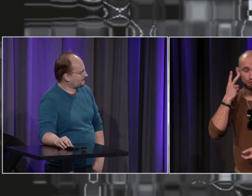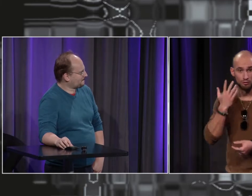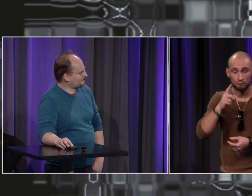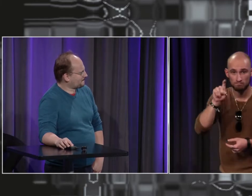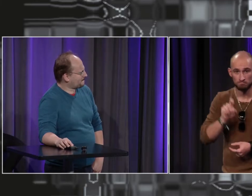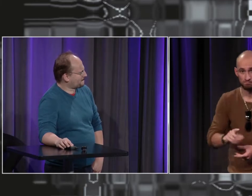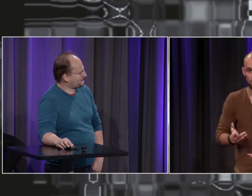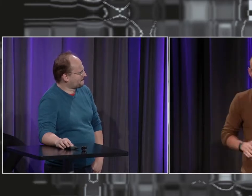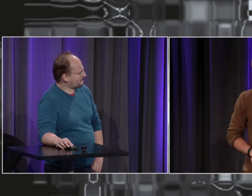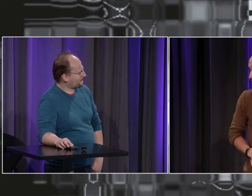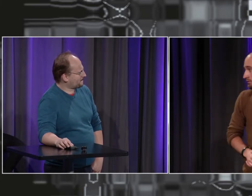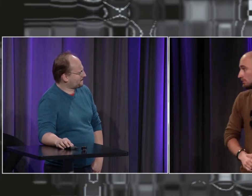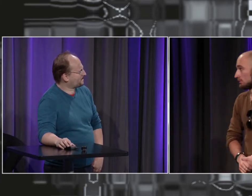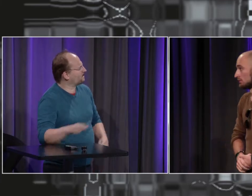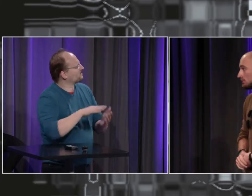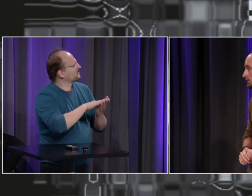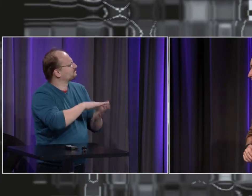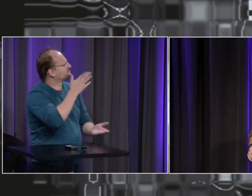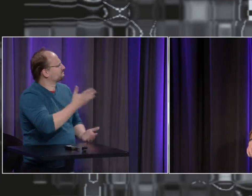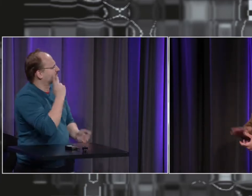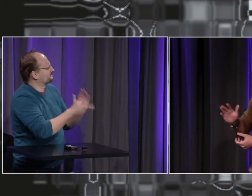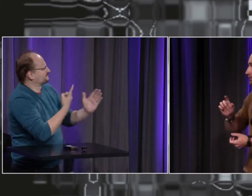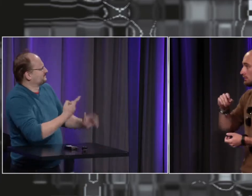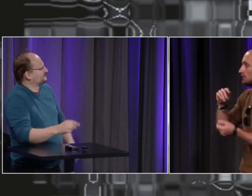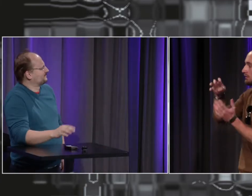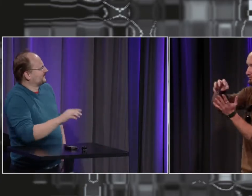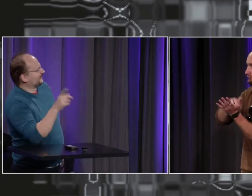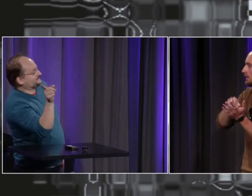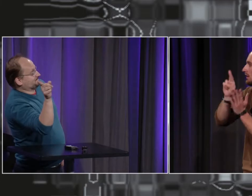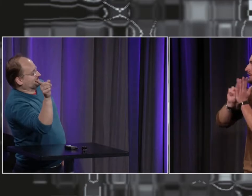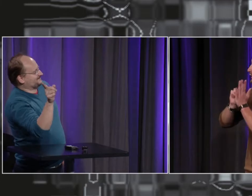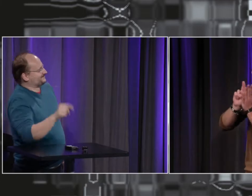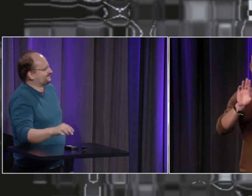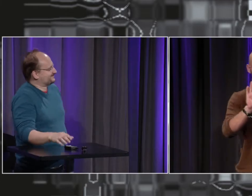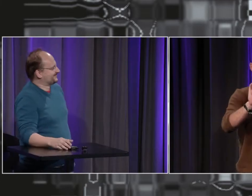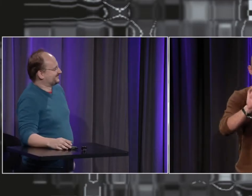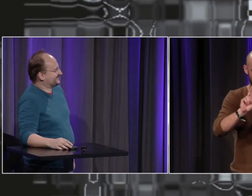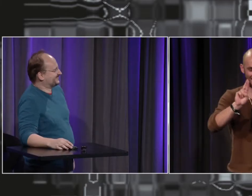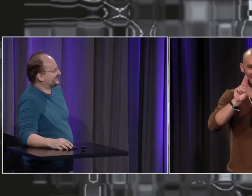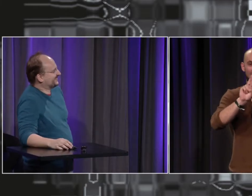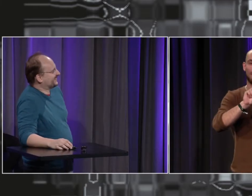je voulais savoir si les écrits ça venait de sourds ou d'entendants je n pas bien compris la question regardez la caméra